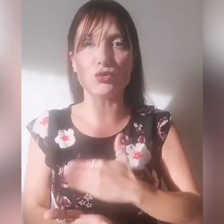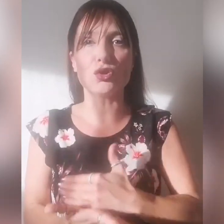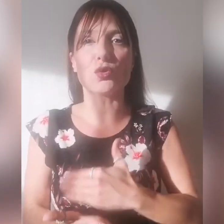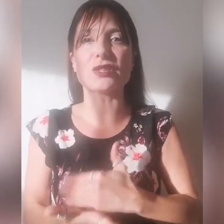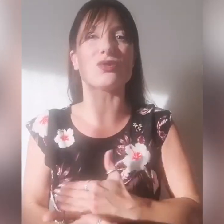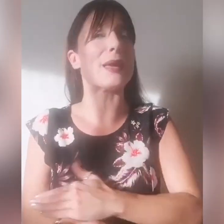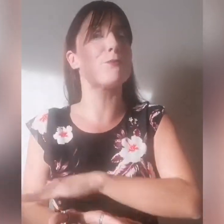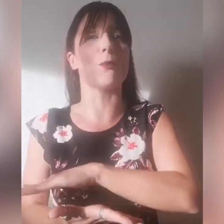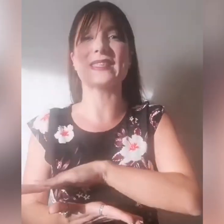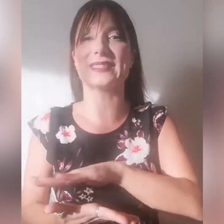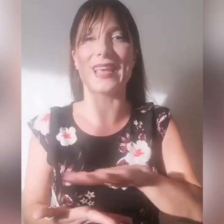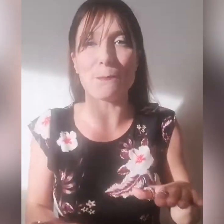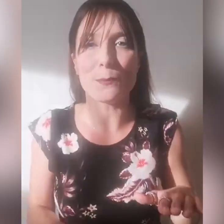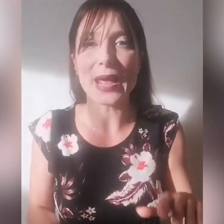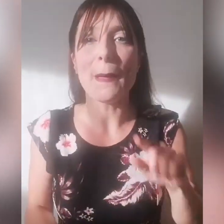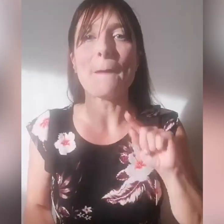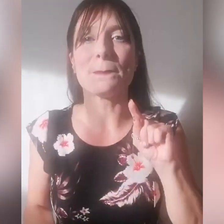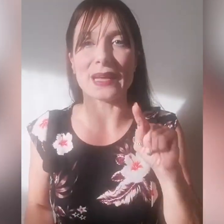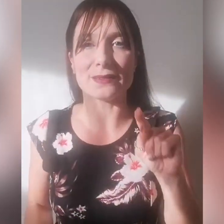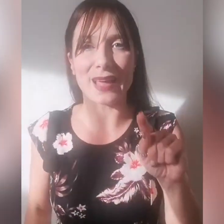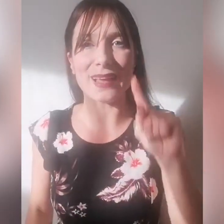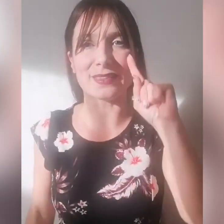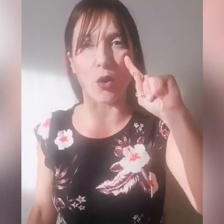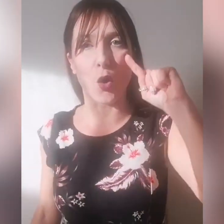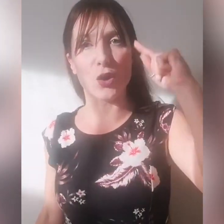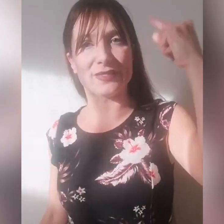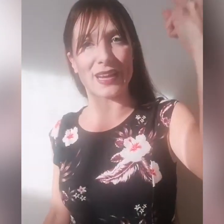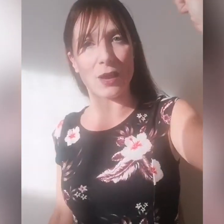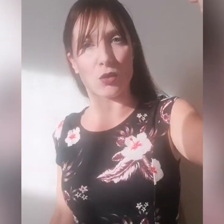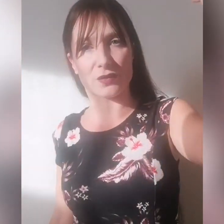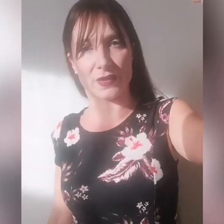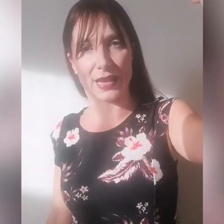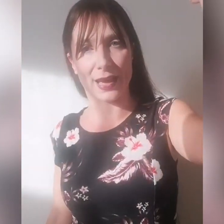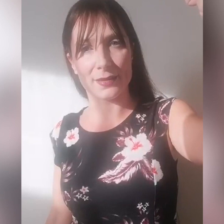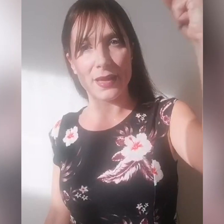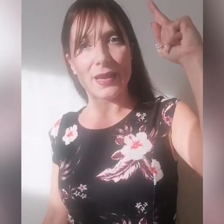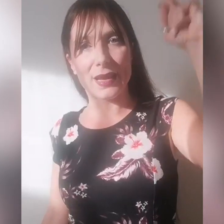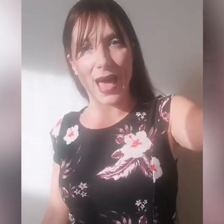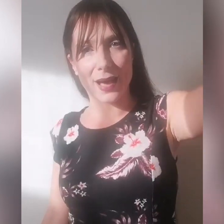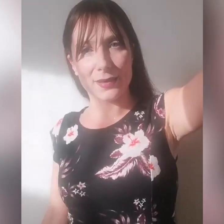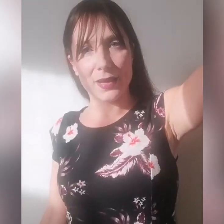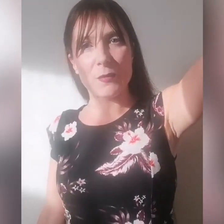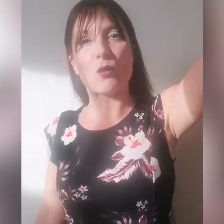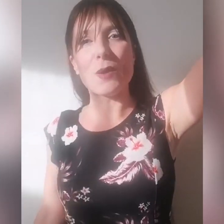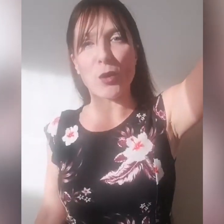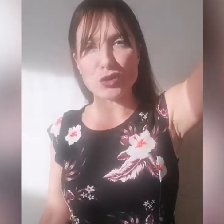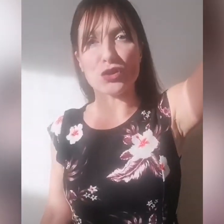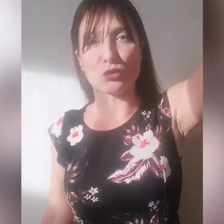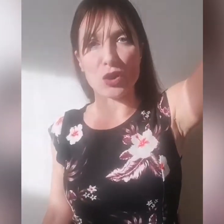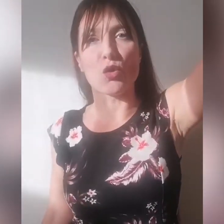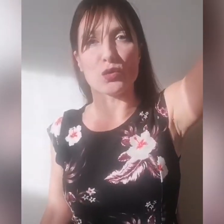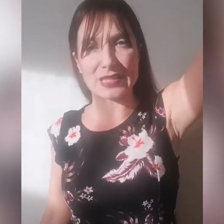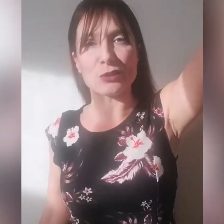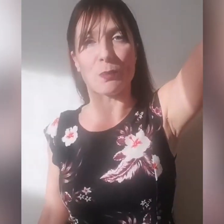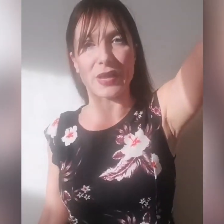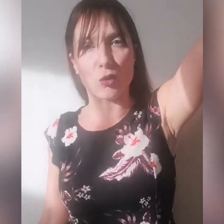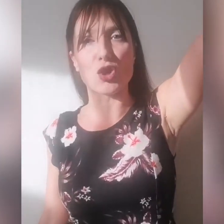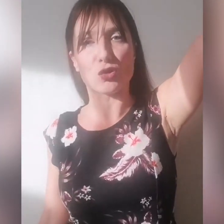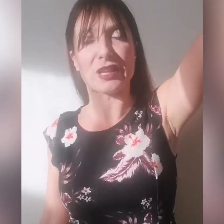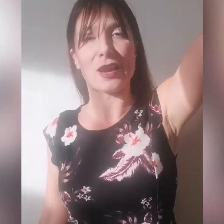in questo tempo, ma sempre piantati oltre la cortina. Là, in quel posto che tu hai conquistato per noi, oltre la